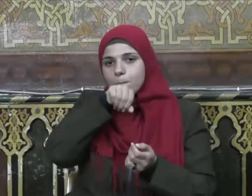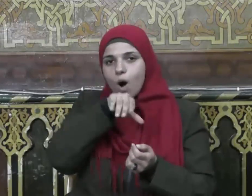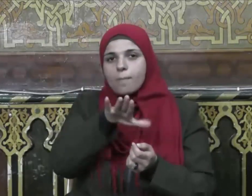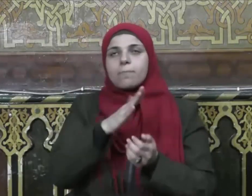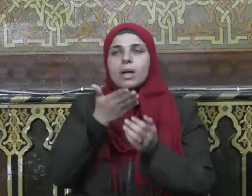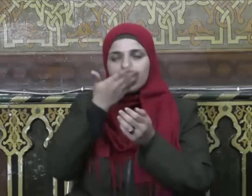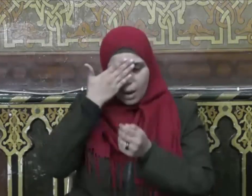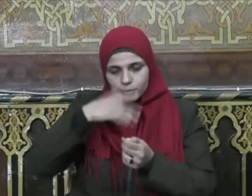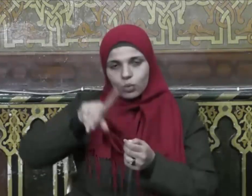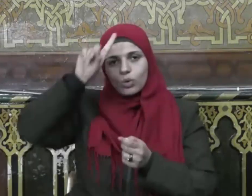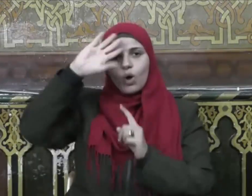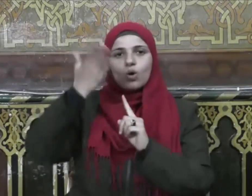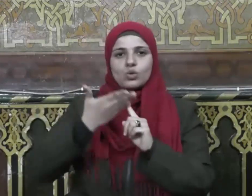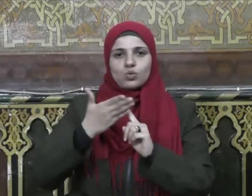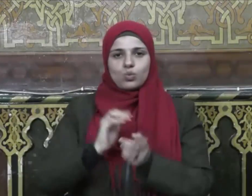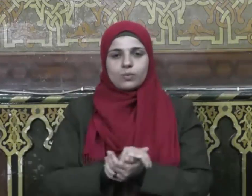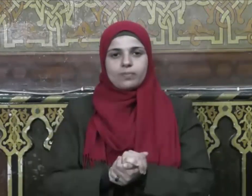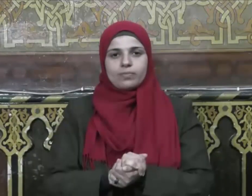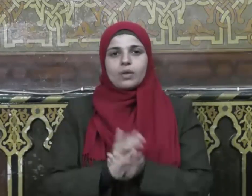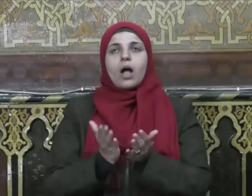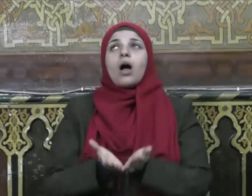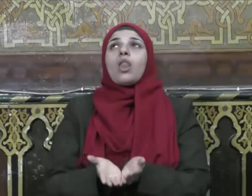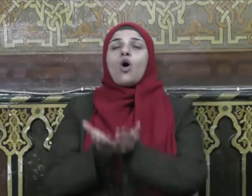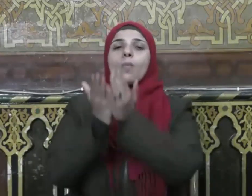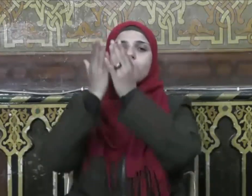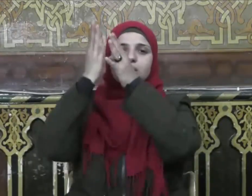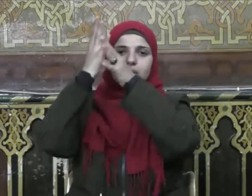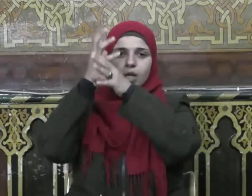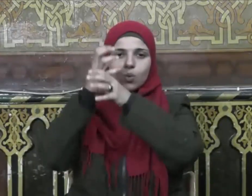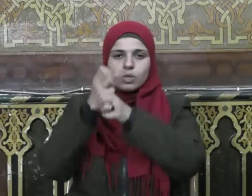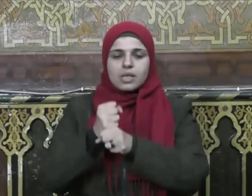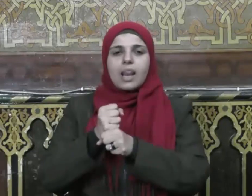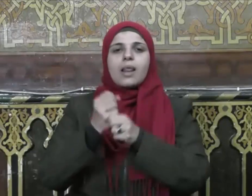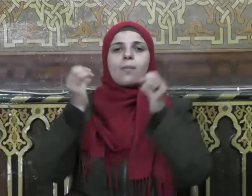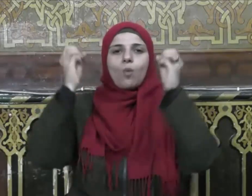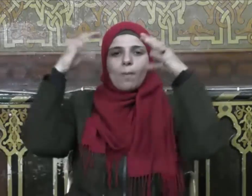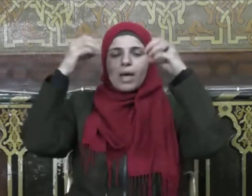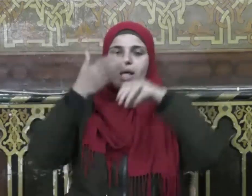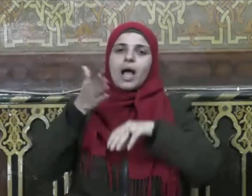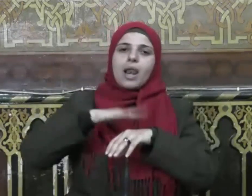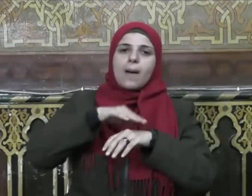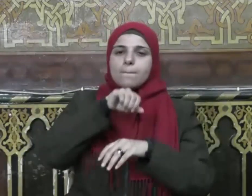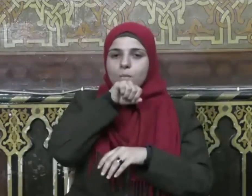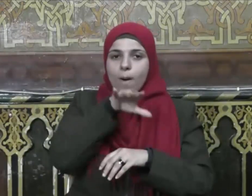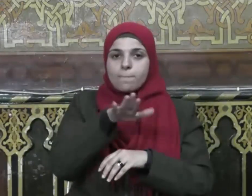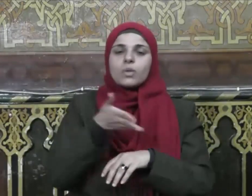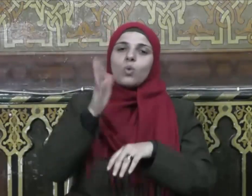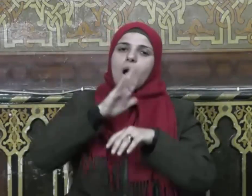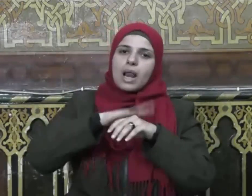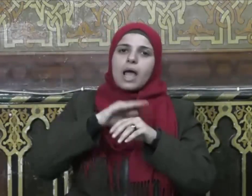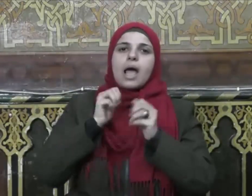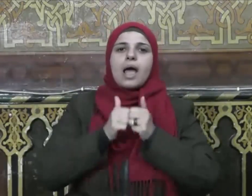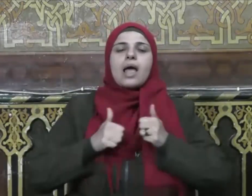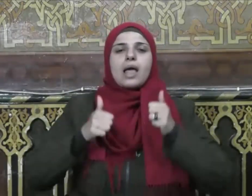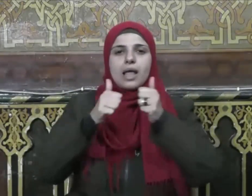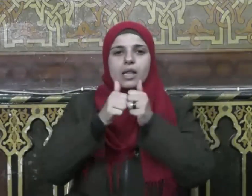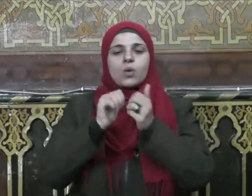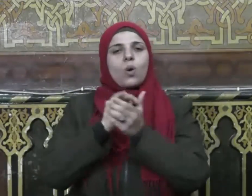محمدًا عبده ورسوله اللهم صلِّ وسلِّم وبارِك عليه وعلى آله وصحبه